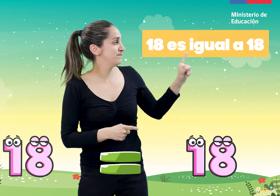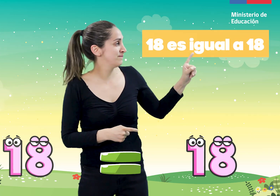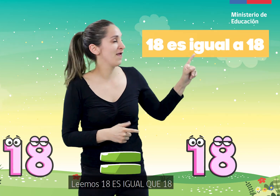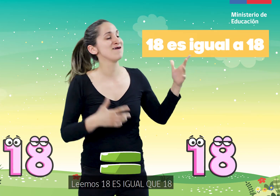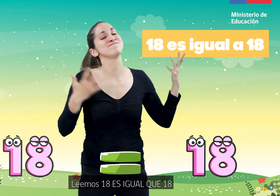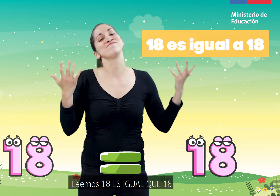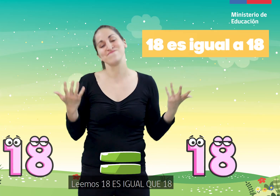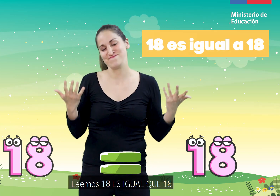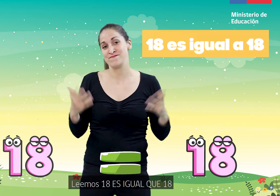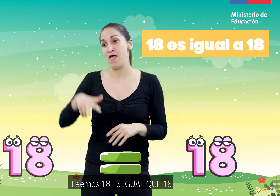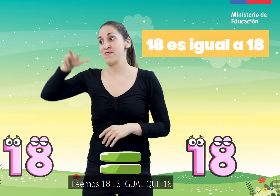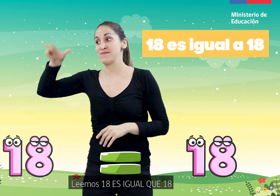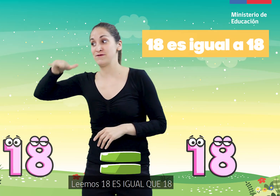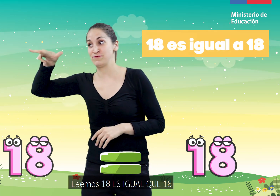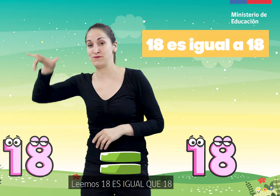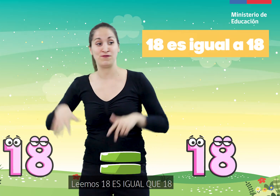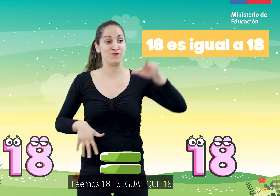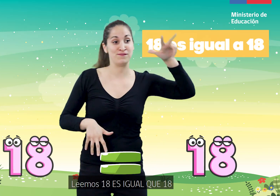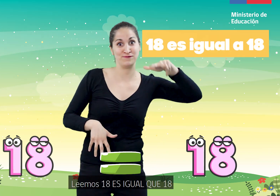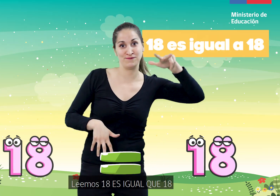Leemos 18 es igual que 18.